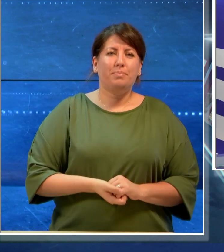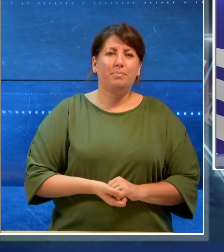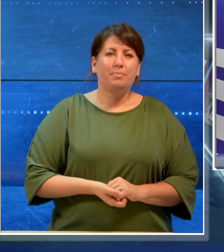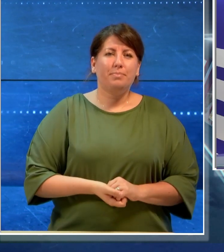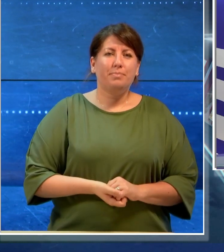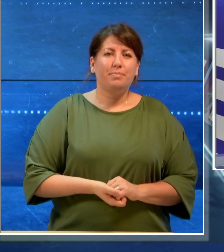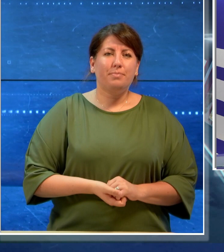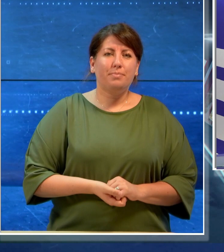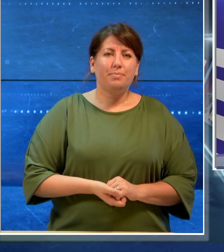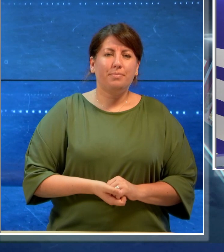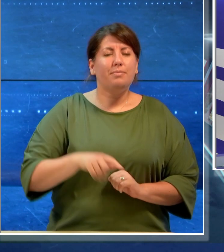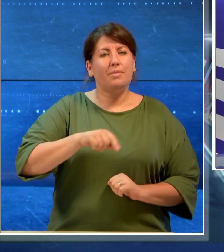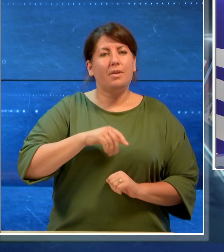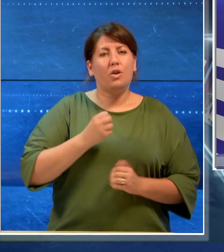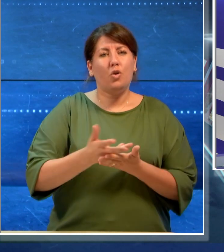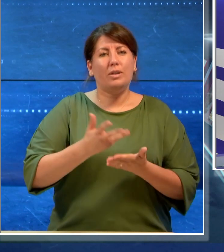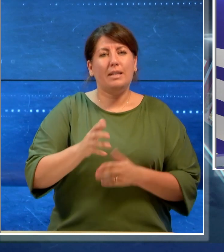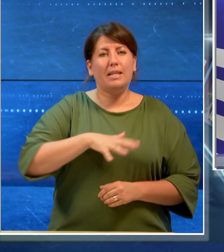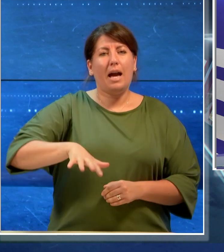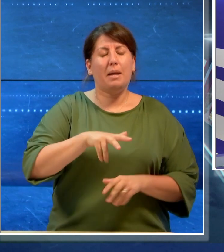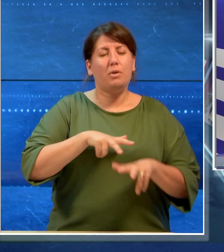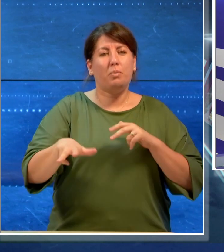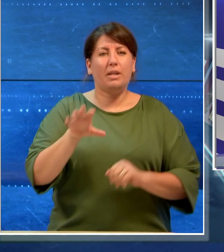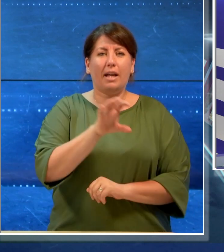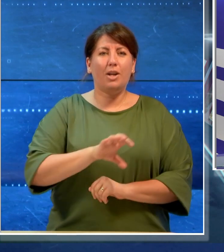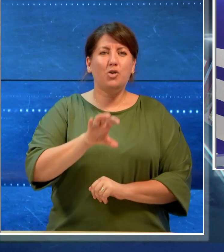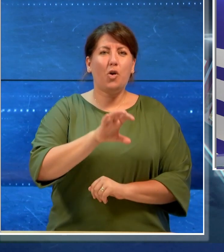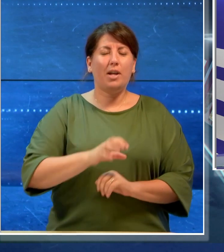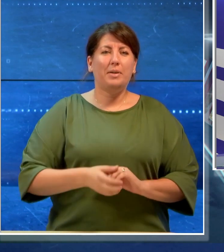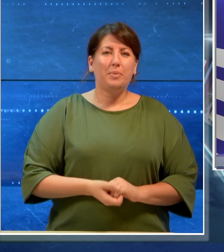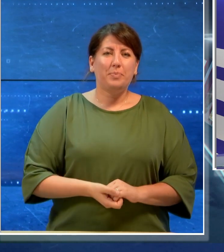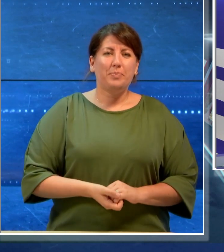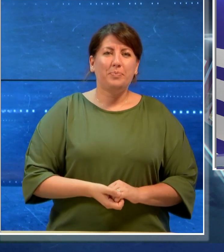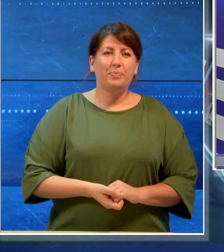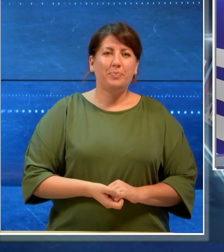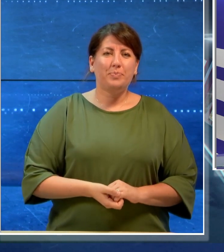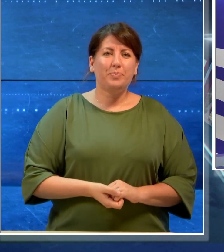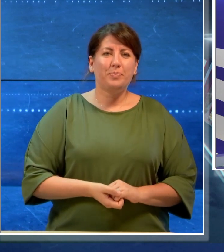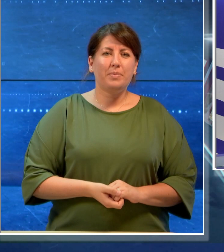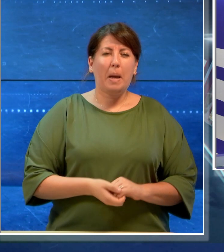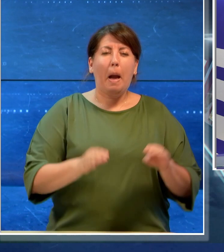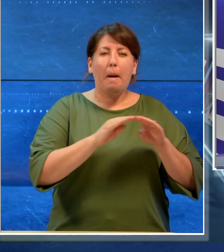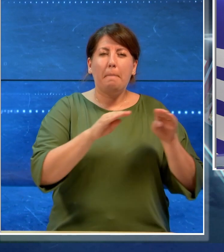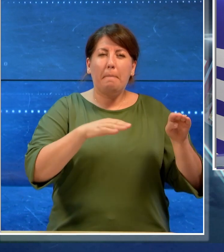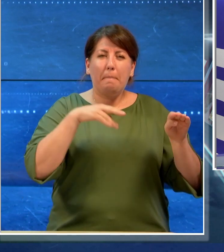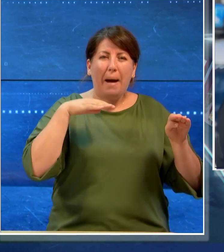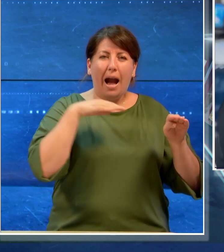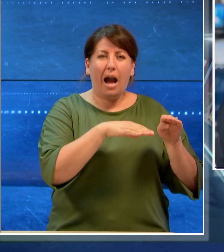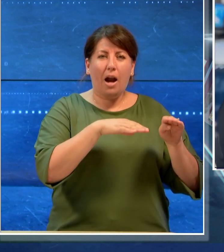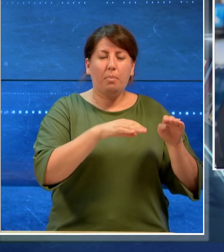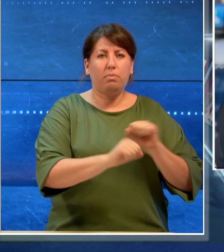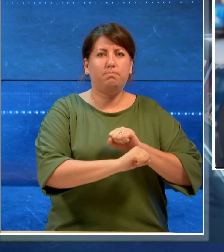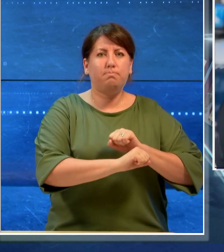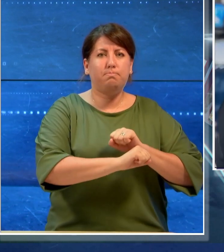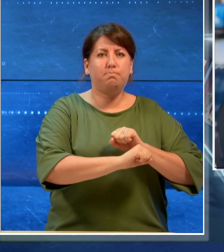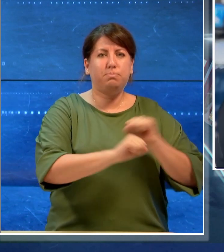E adesso le notizie dall'area metropolitana e dalla regione. Fanno esplodere un bancomat con l'esplosivo